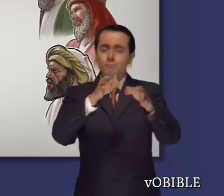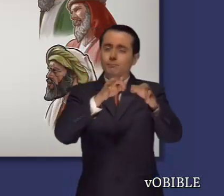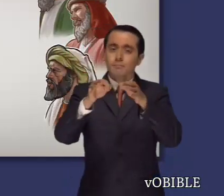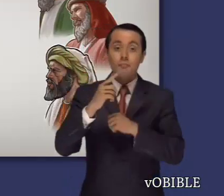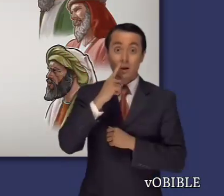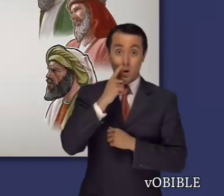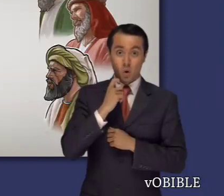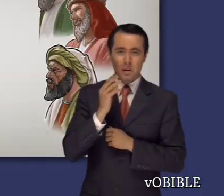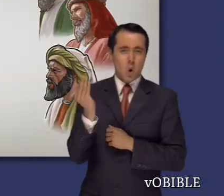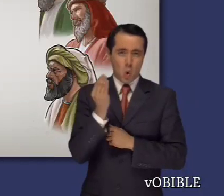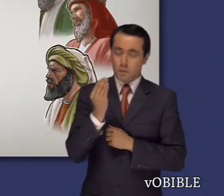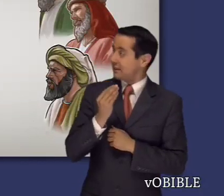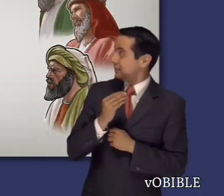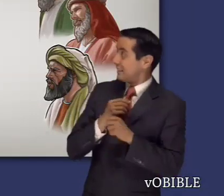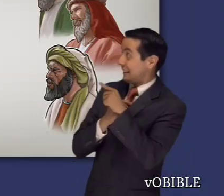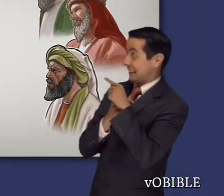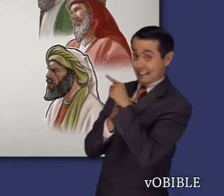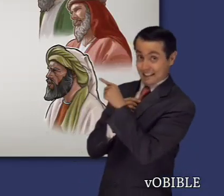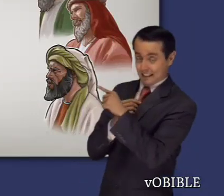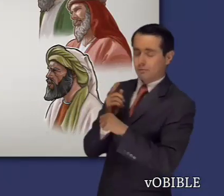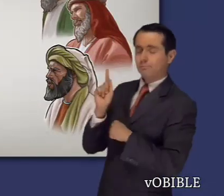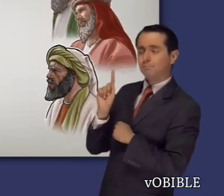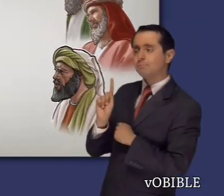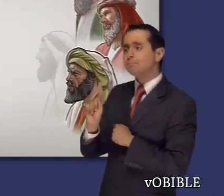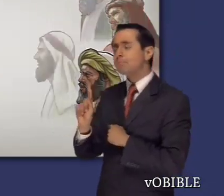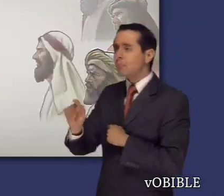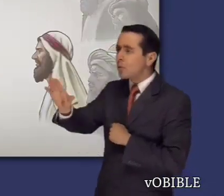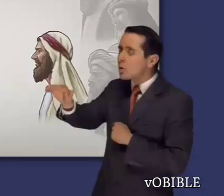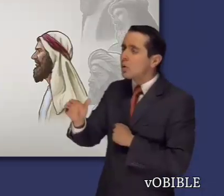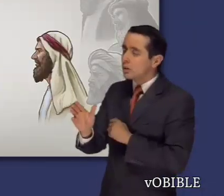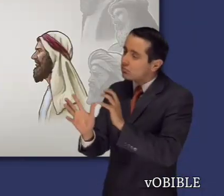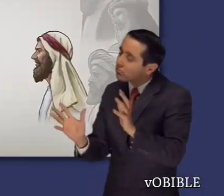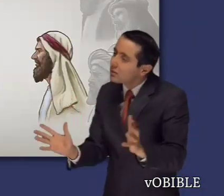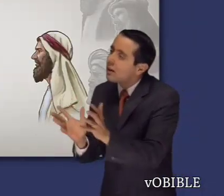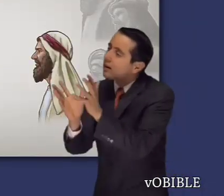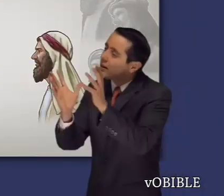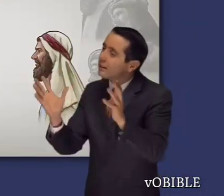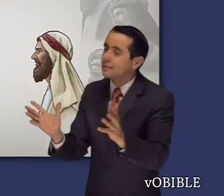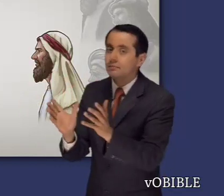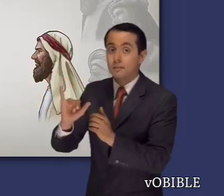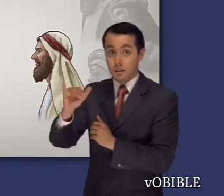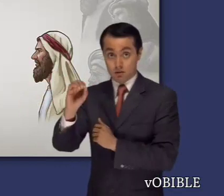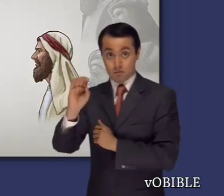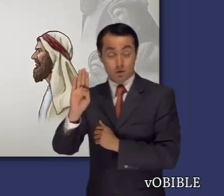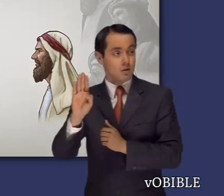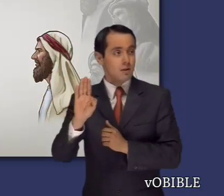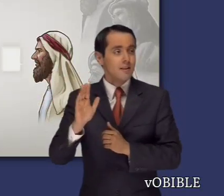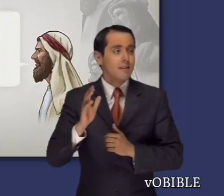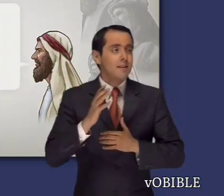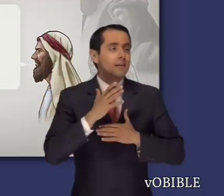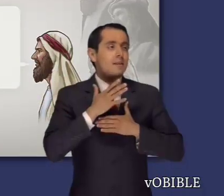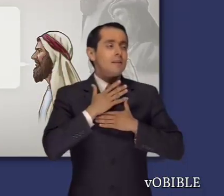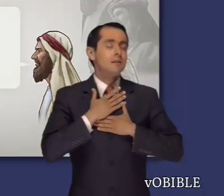En los capítulos 32 a 37, tras escuchar a Job y a sus compañeros, el joven Elihu les aconseja